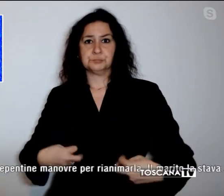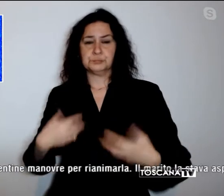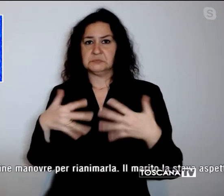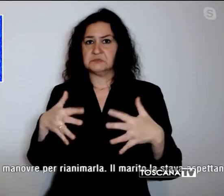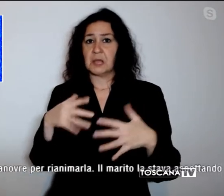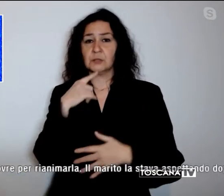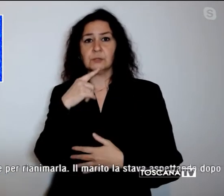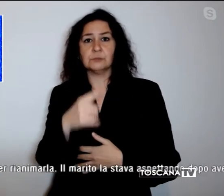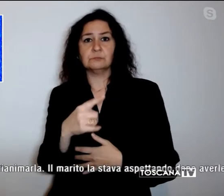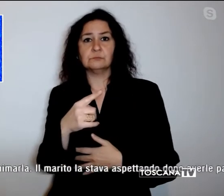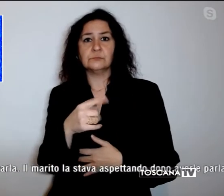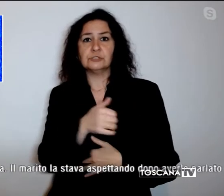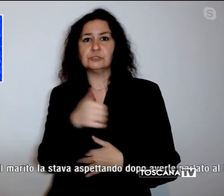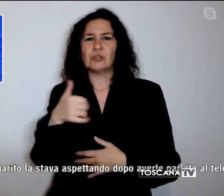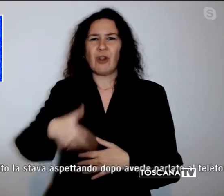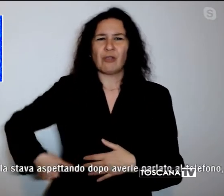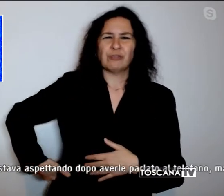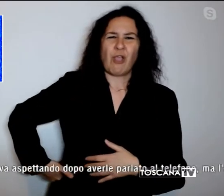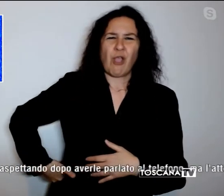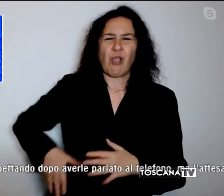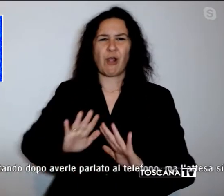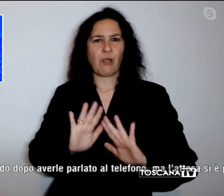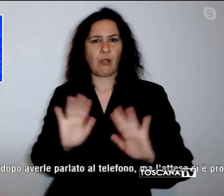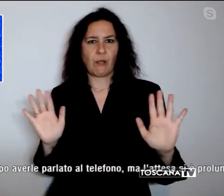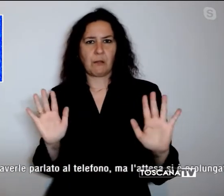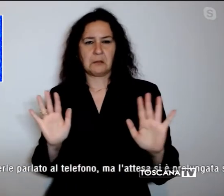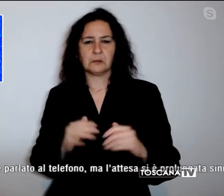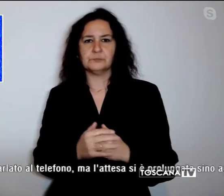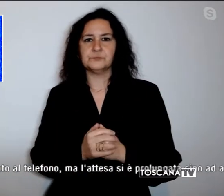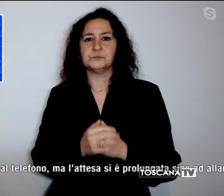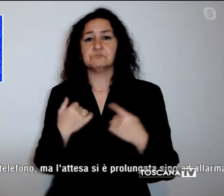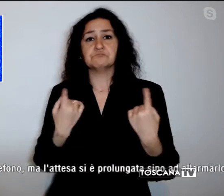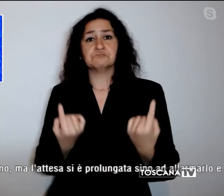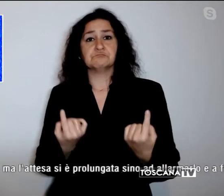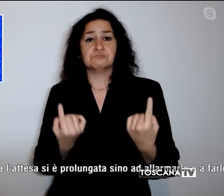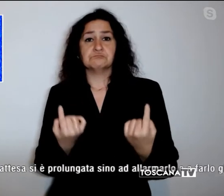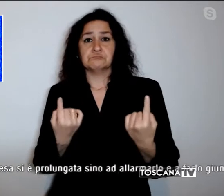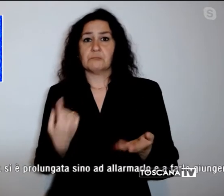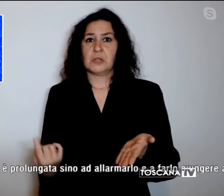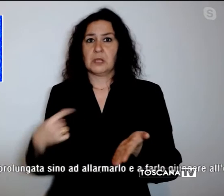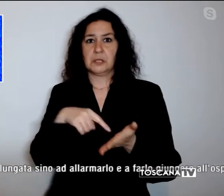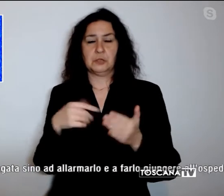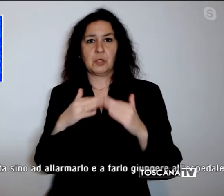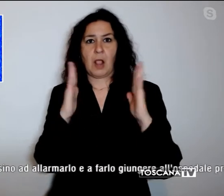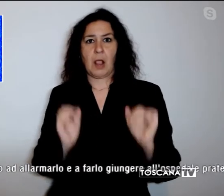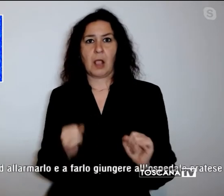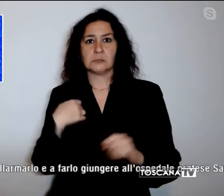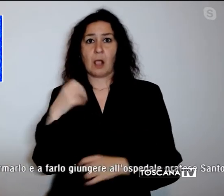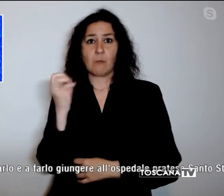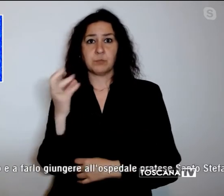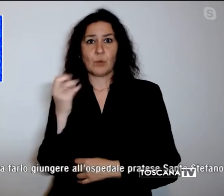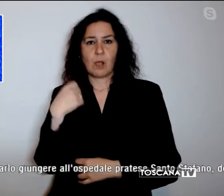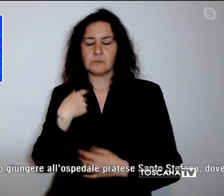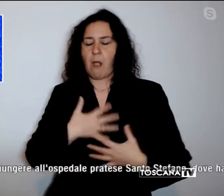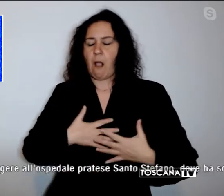una lombosciatalgia. Era in attesa del rientro a casa con l'ambulanza quando un malore l'ha